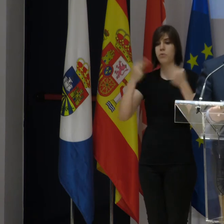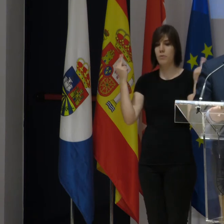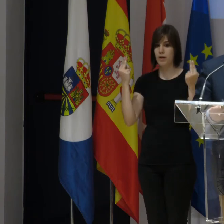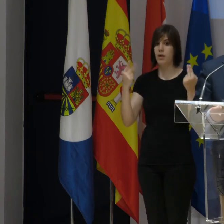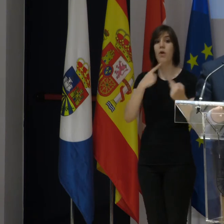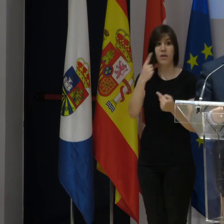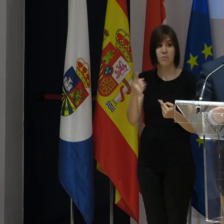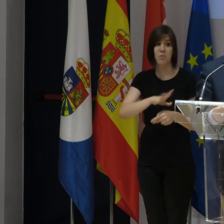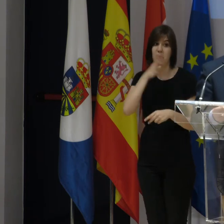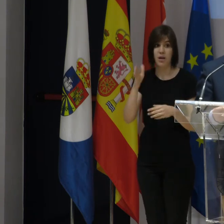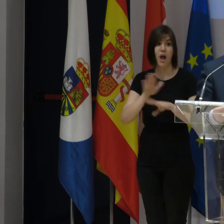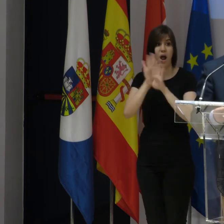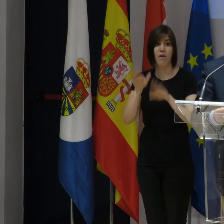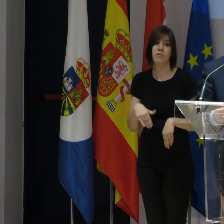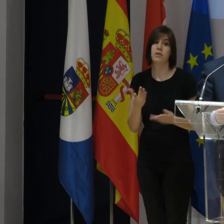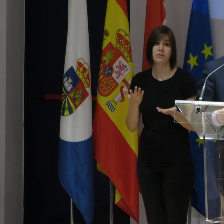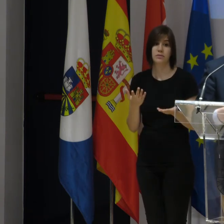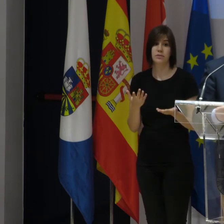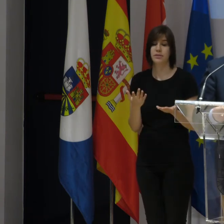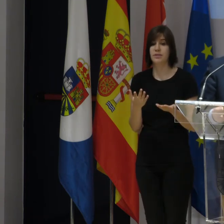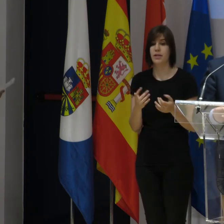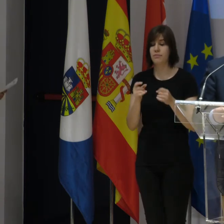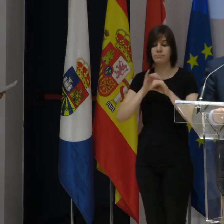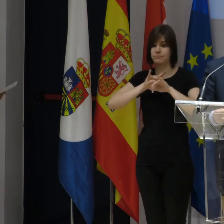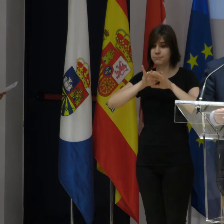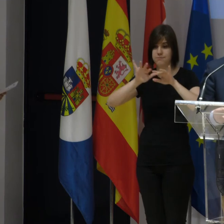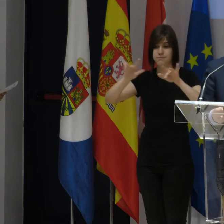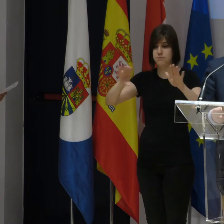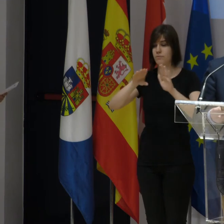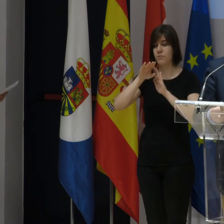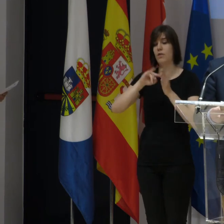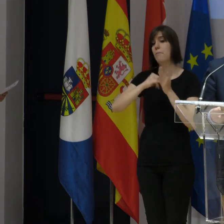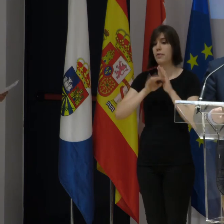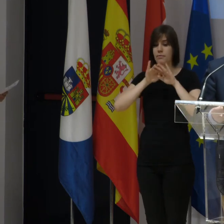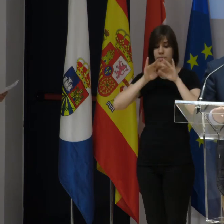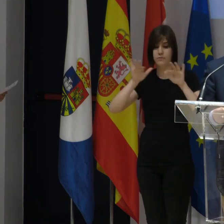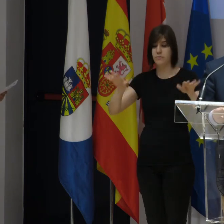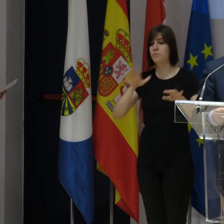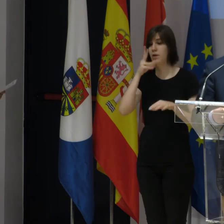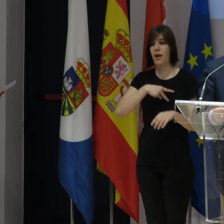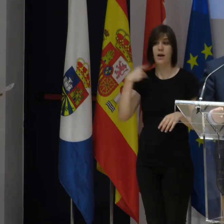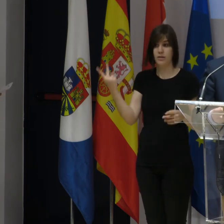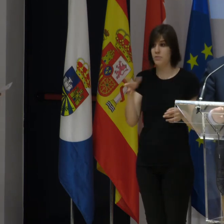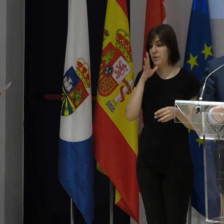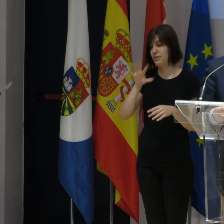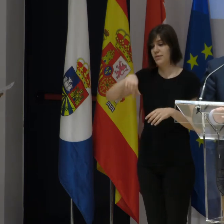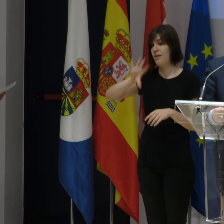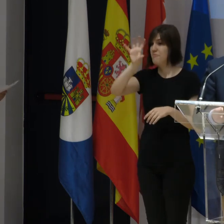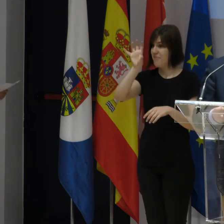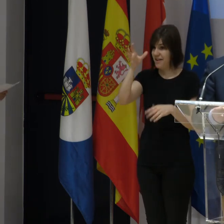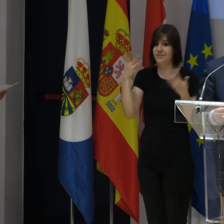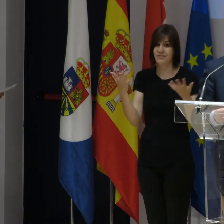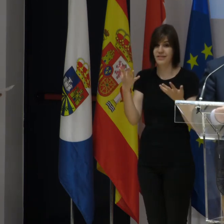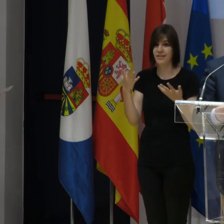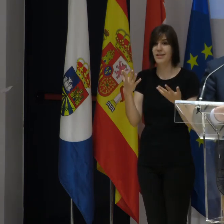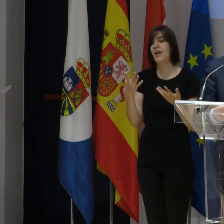reconozcamos esto, porque al final es una medida que tiene que extenderse y llegar al momento en que se extienda de carácter general, porque es única manera de que este país, en algún momento,